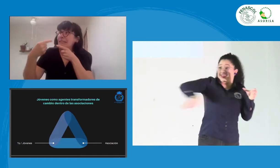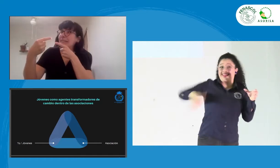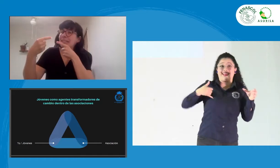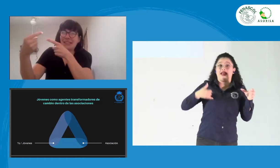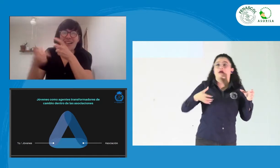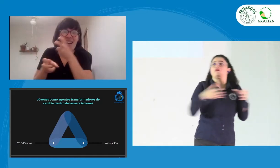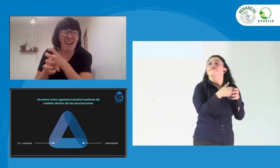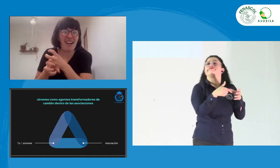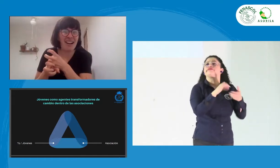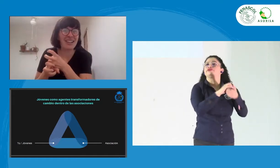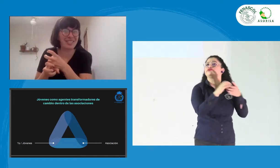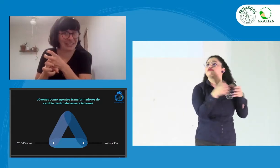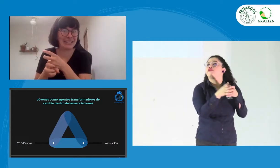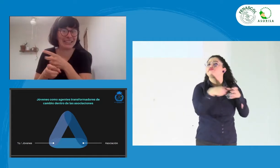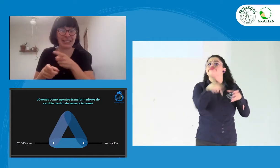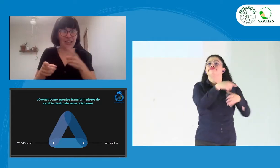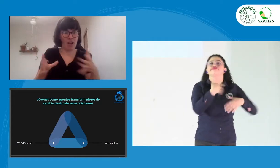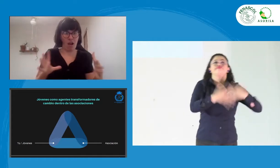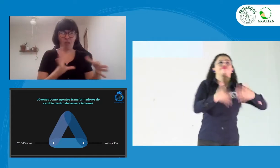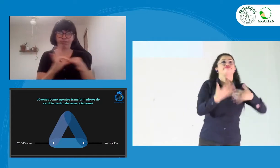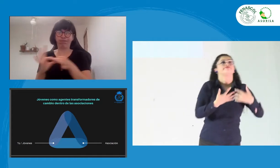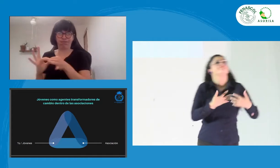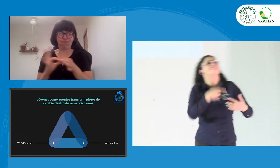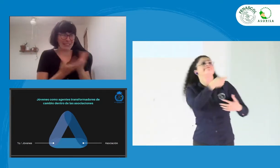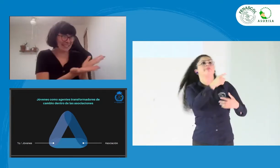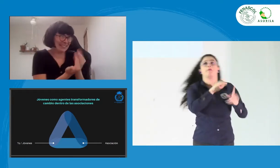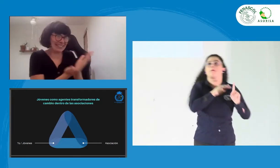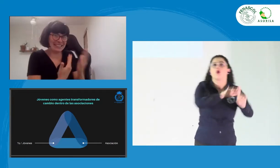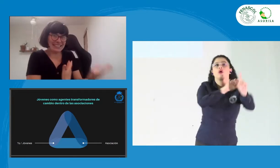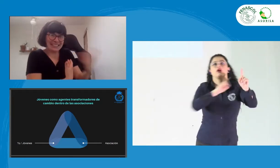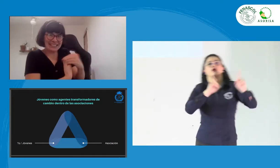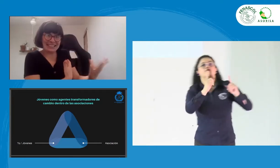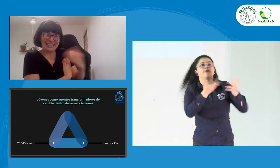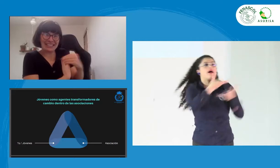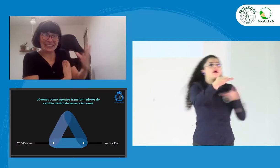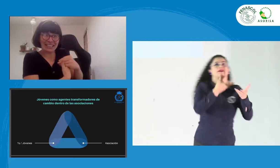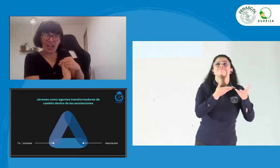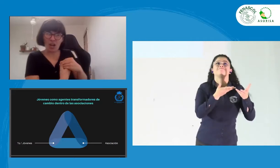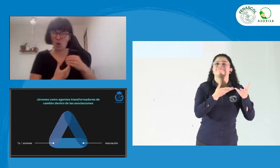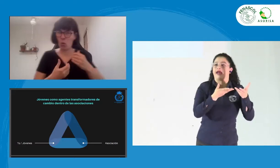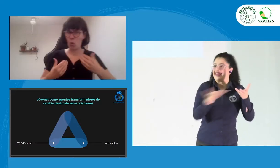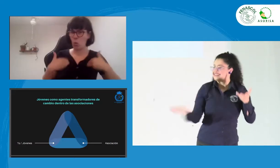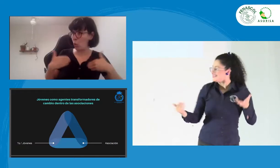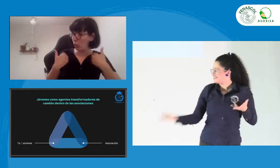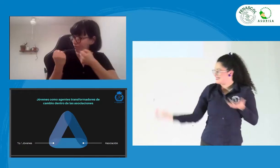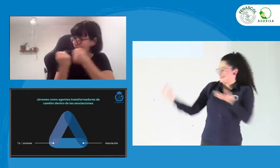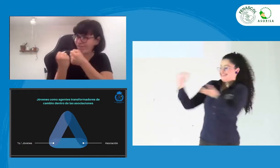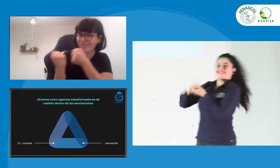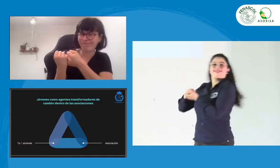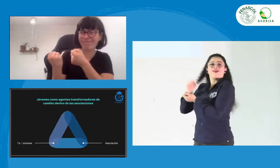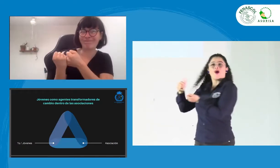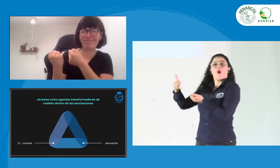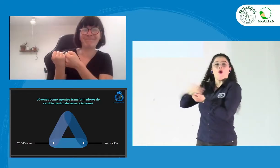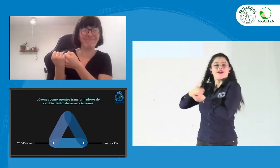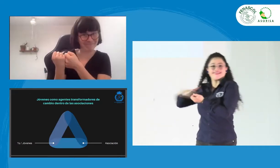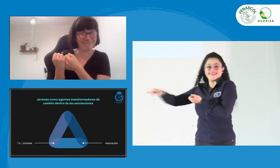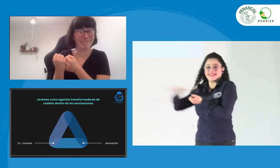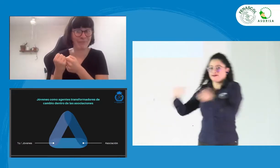se hacen acciones de un lado sin los otros, pues va a ser más difícil, se va a contar con menos personas, con menos apoyo.